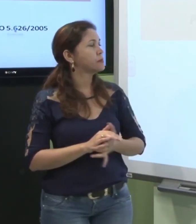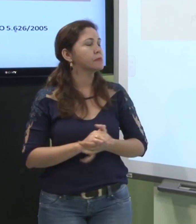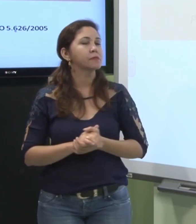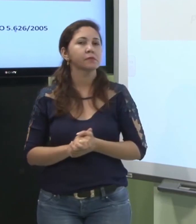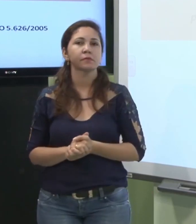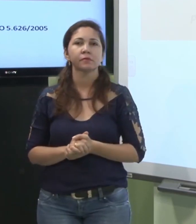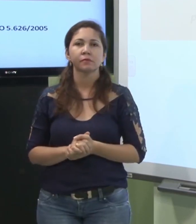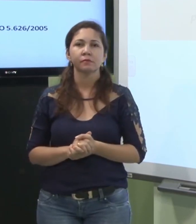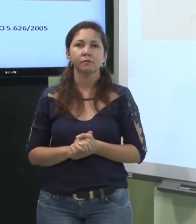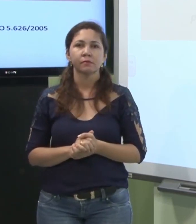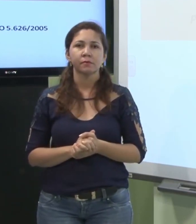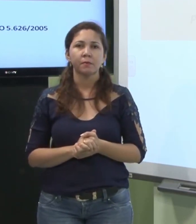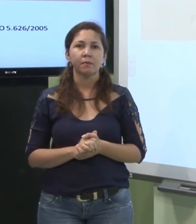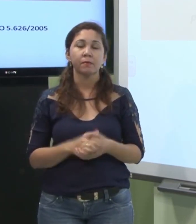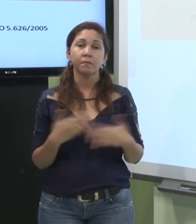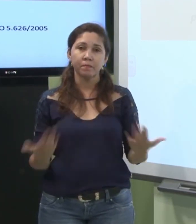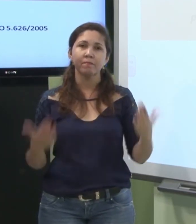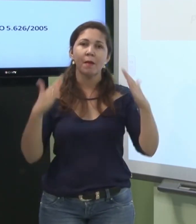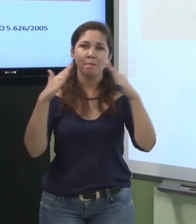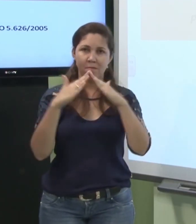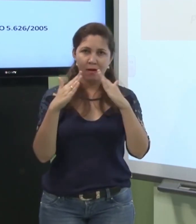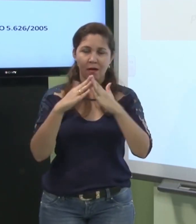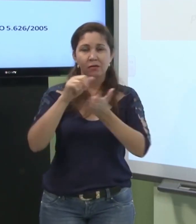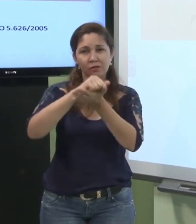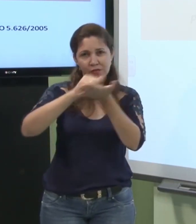então para casa tem uma atividade para vocês